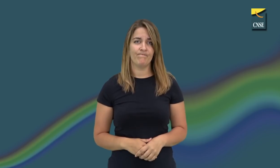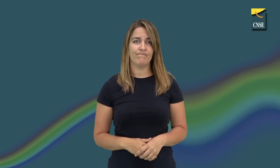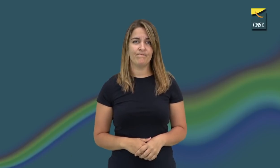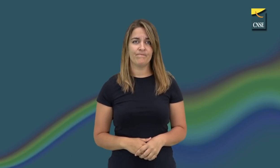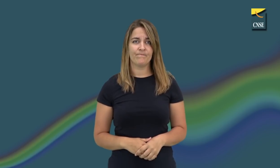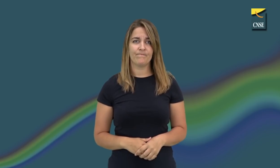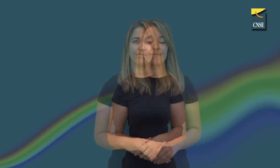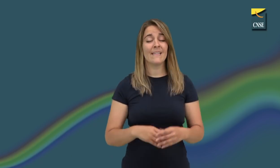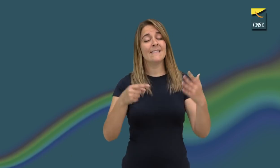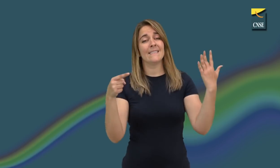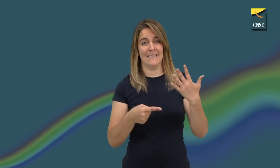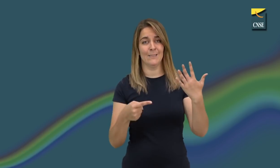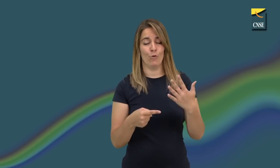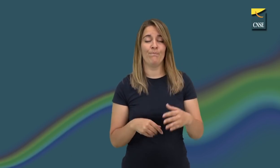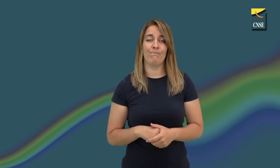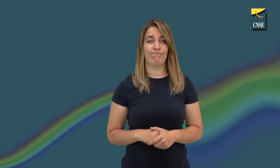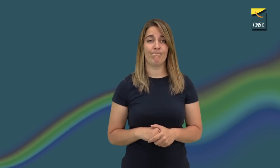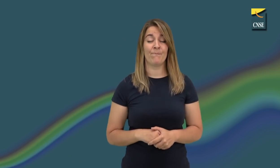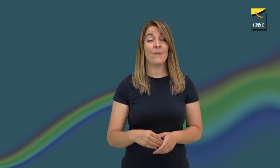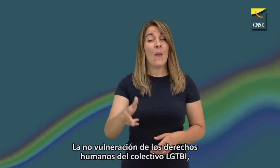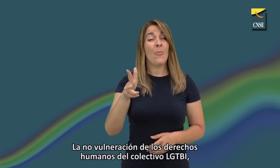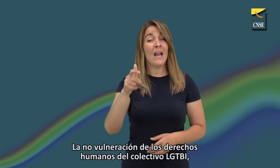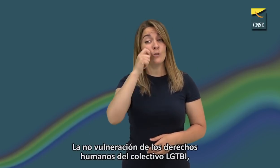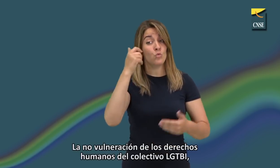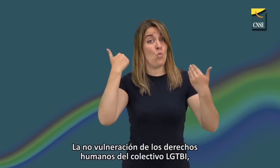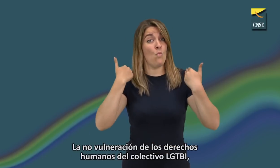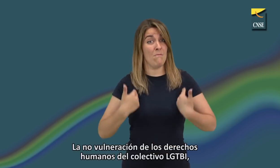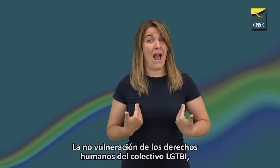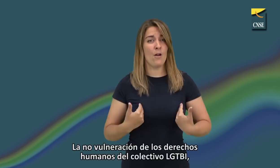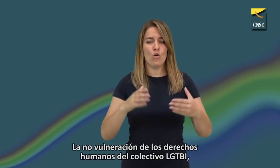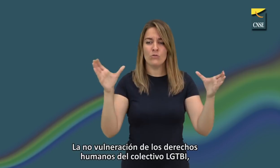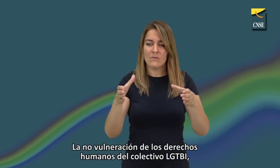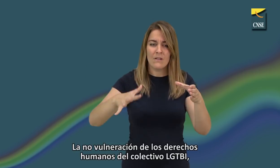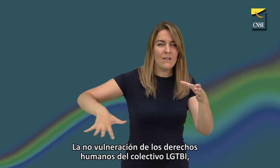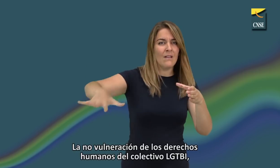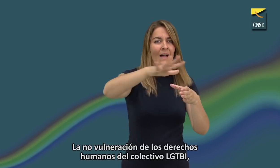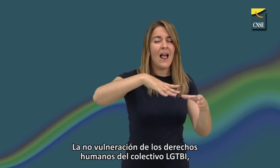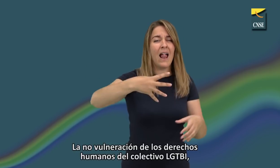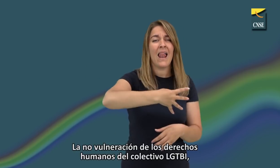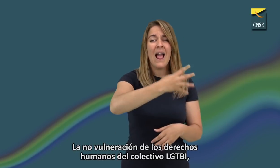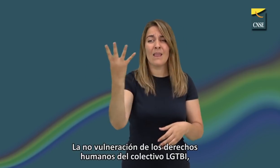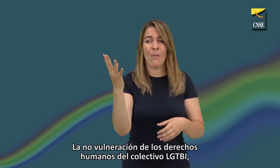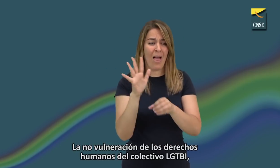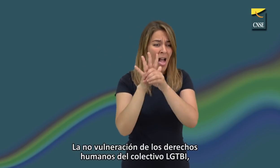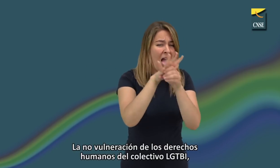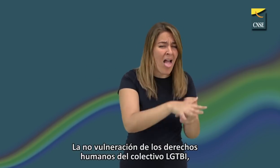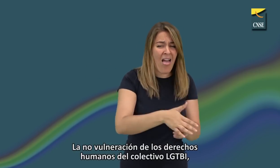español. Sexto, la no vulneración de los derechos humanos del colectivo LGTBI.